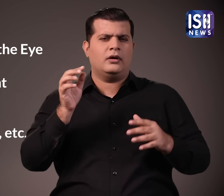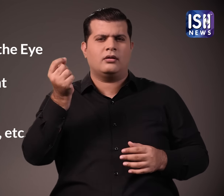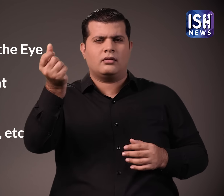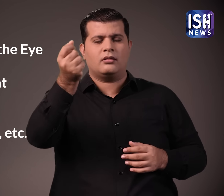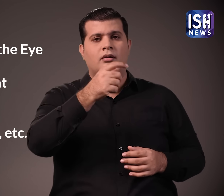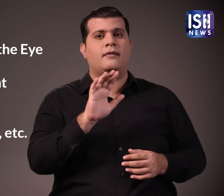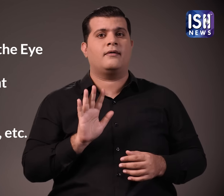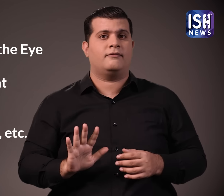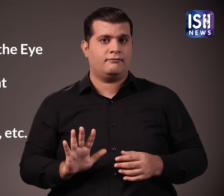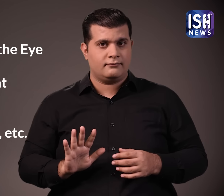समस्याएं है,